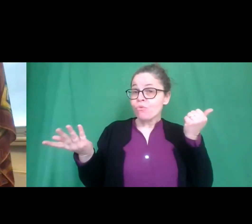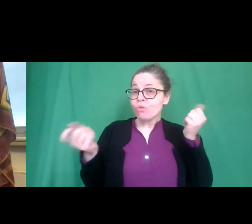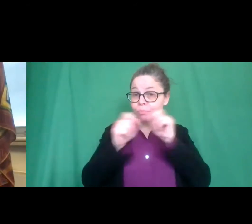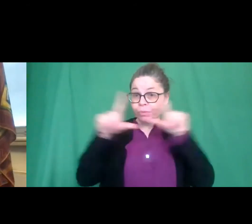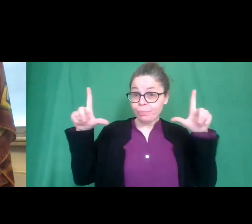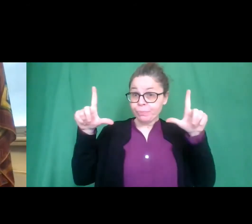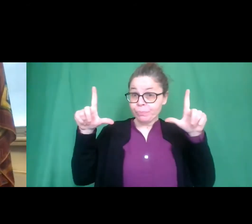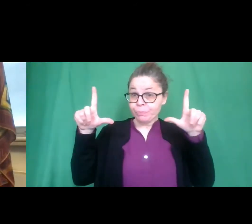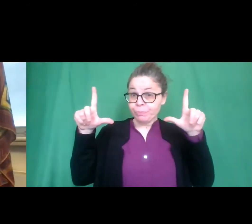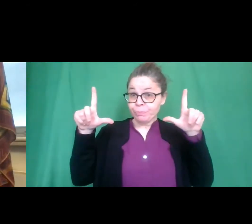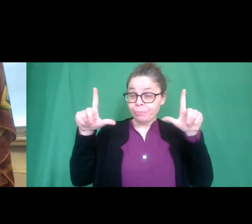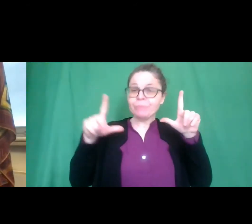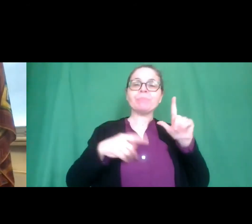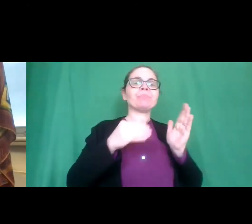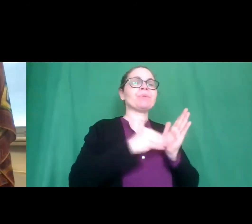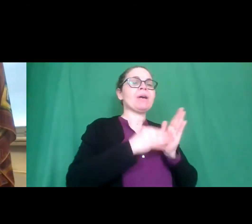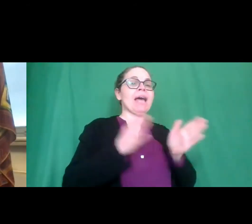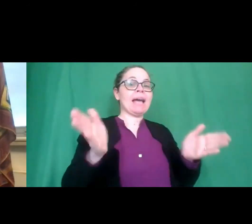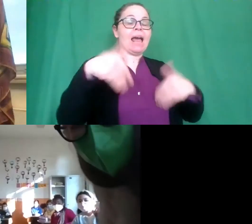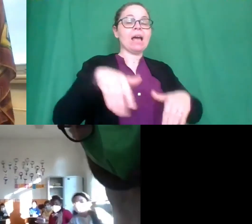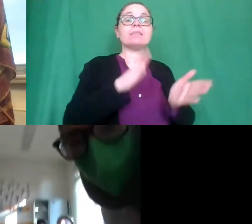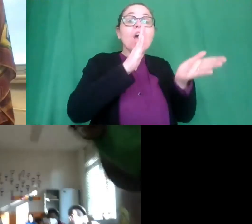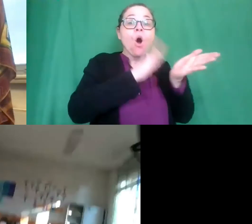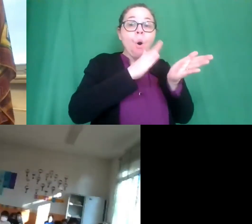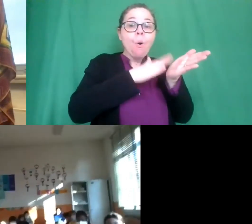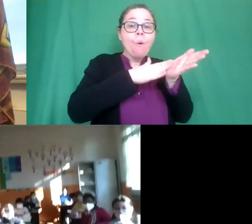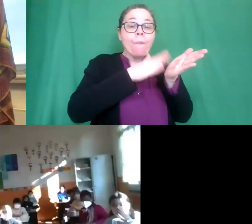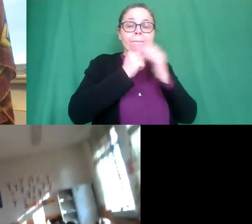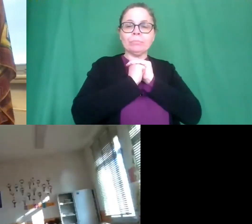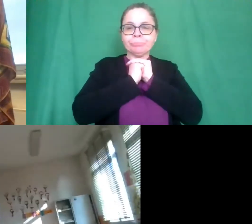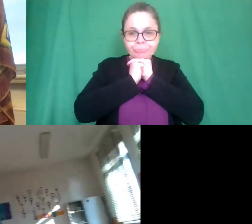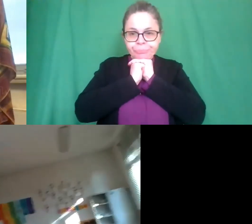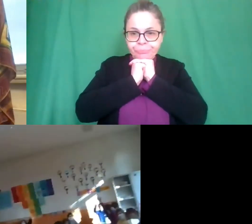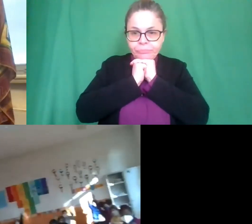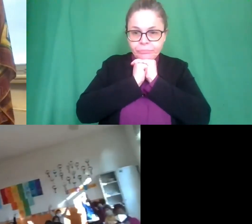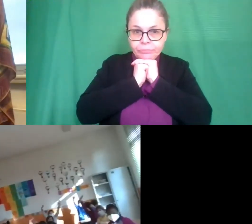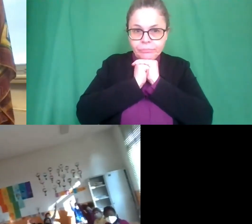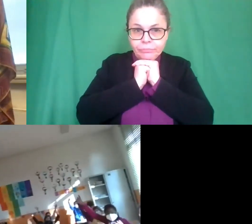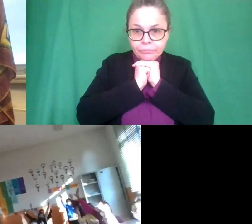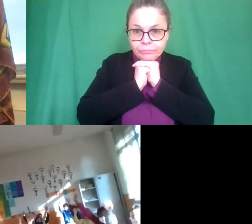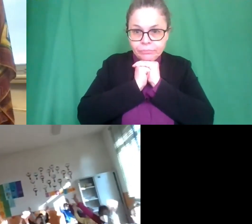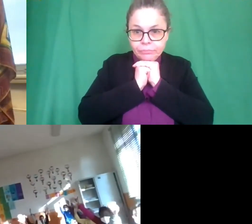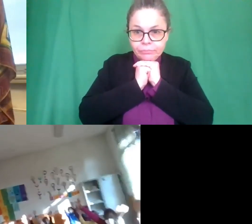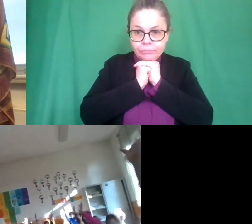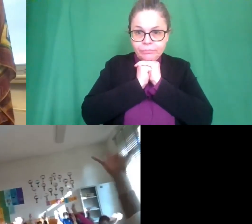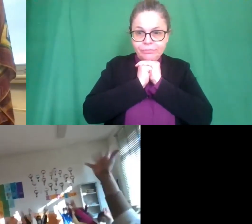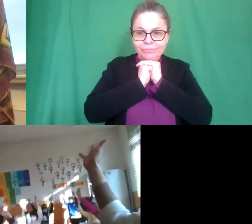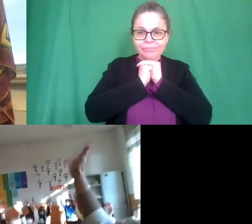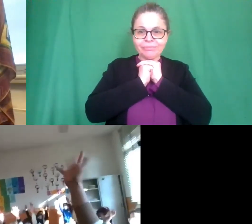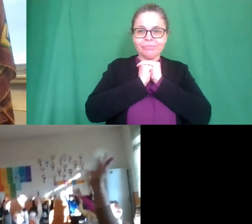eccola la classe complimenti facciamo il saluto così